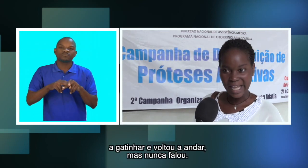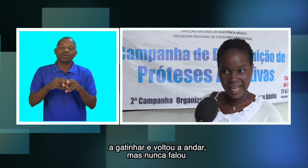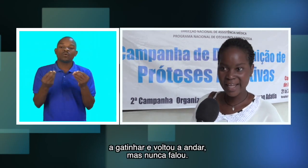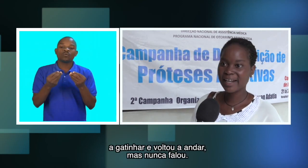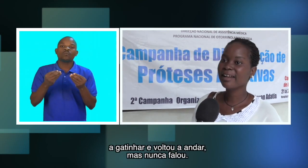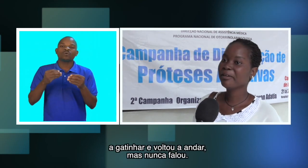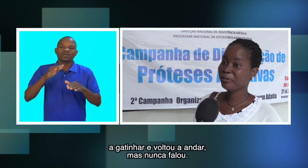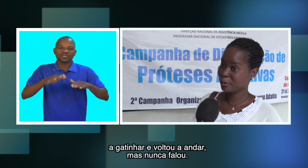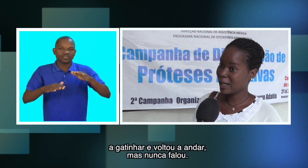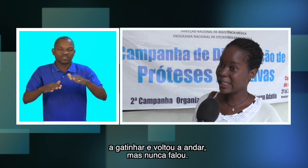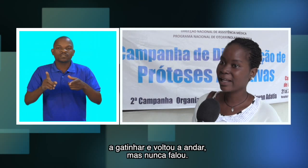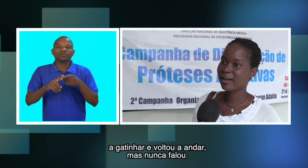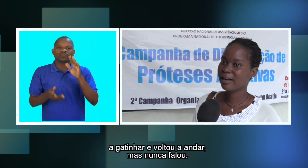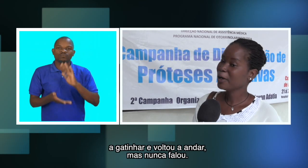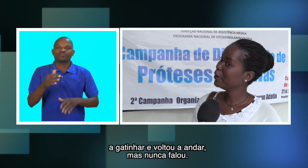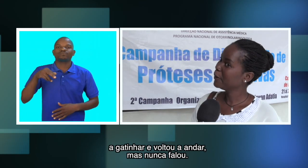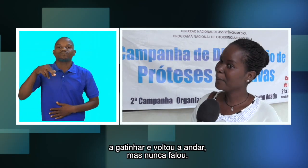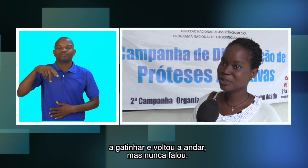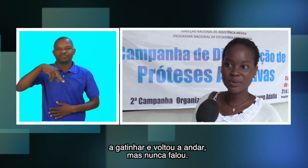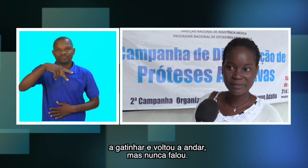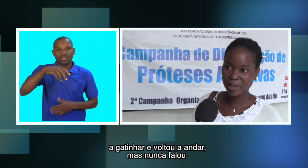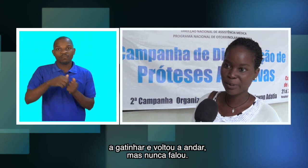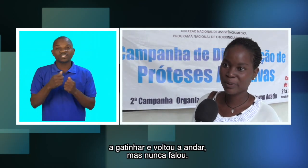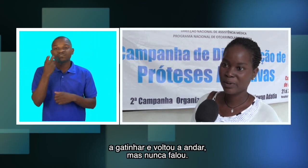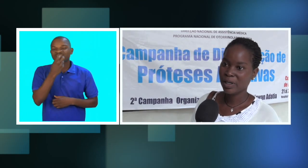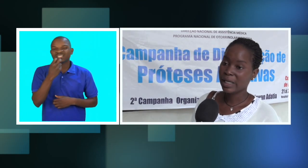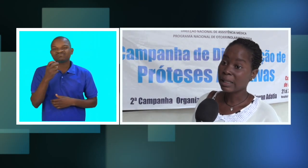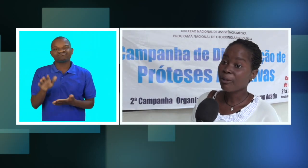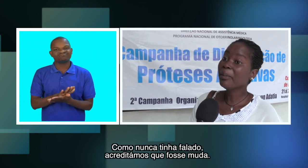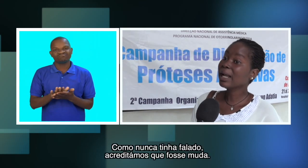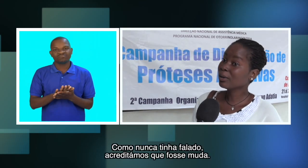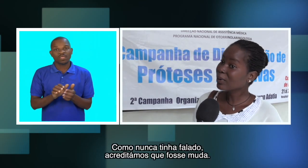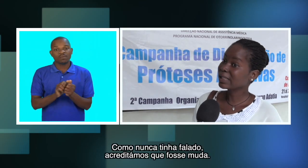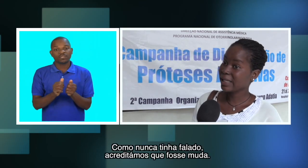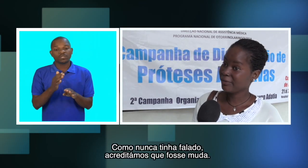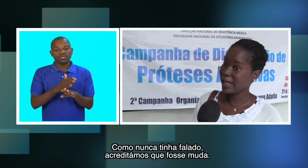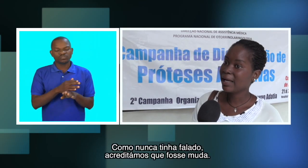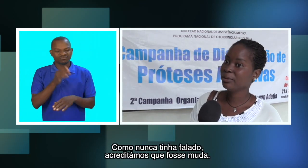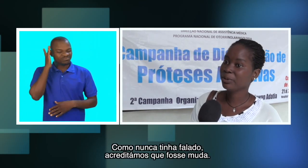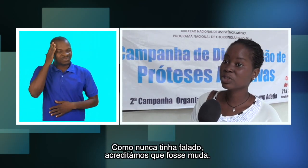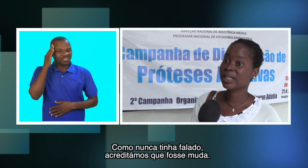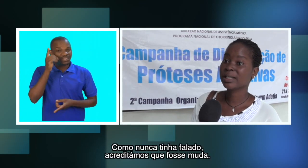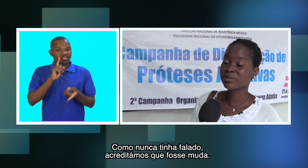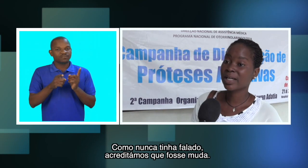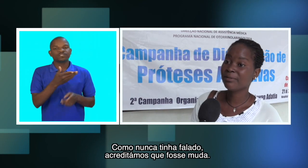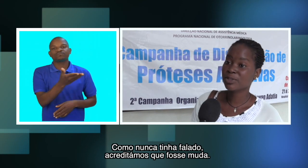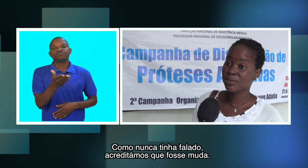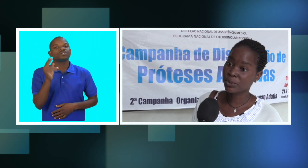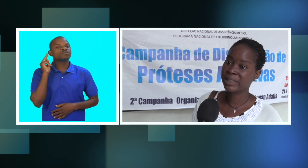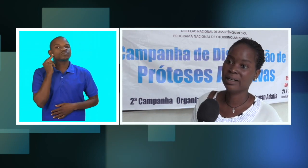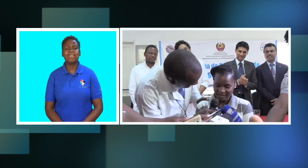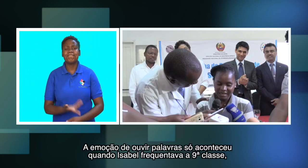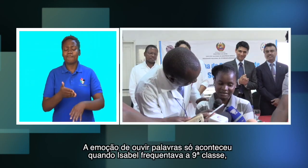a gatenhar, voltou a andar, mas nunca falou. Então, como ela nunca tinha falado, nós acreditamos que ela